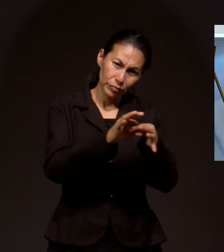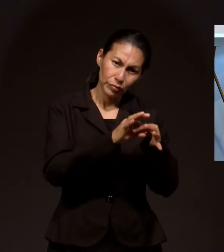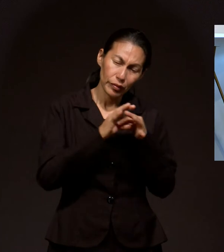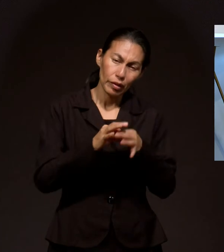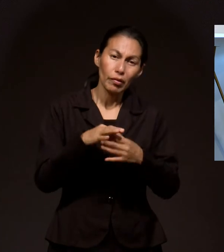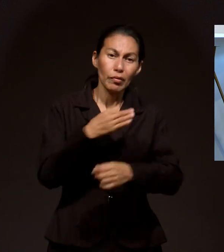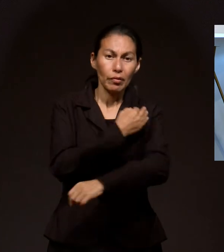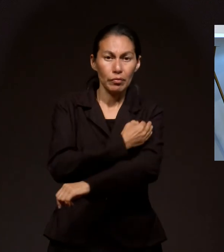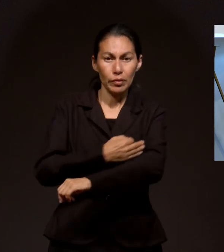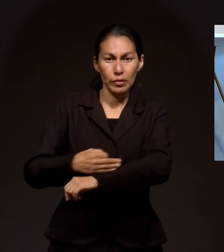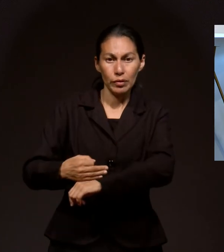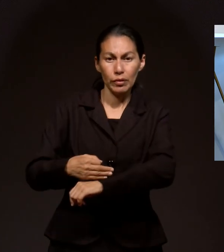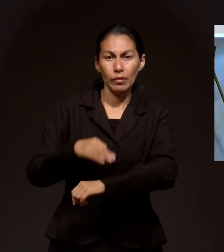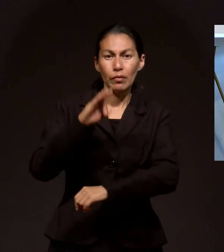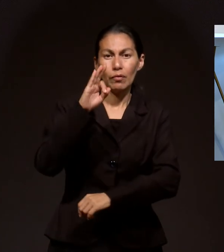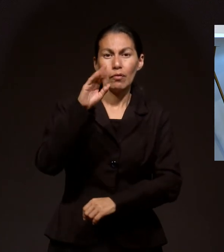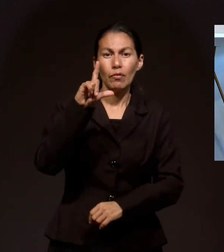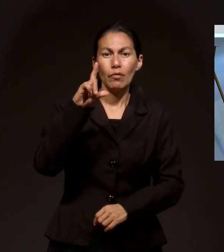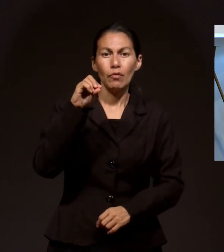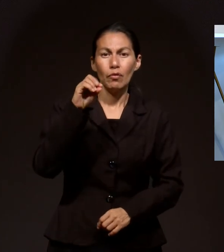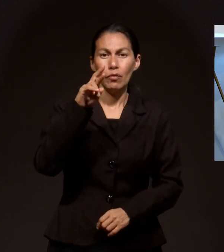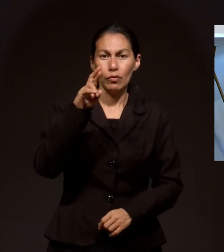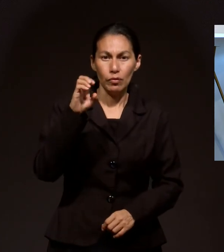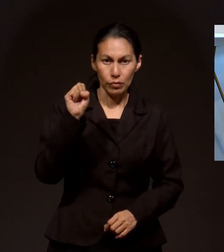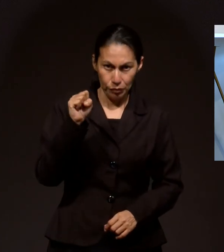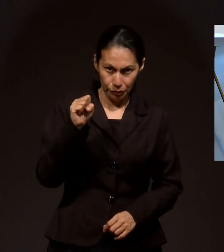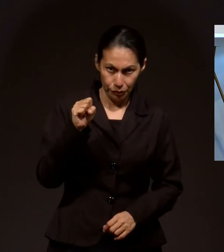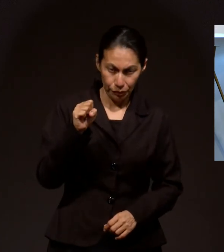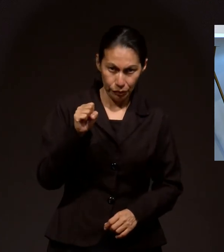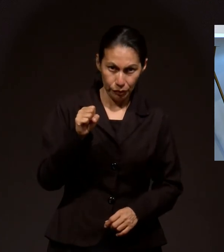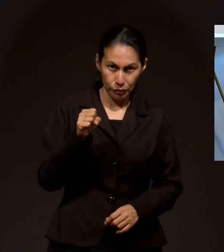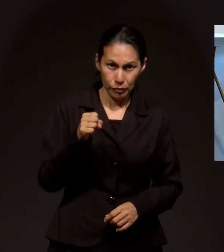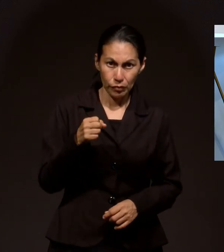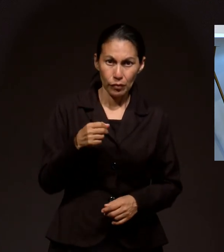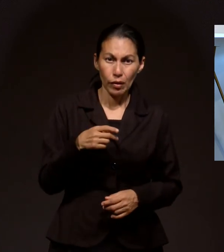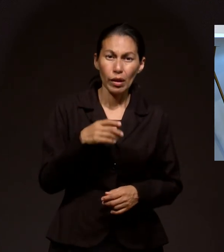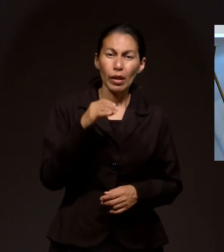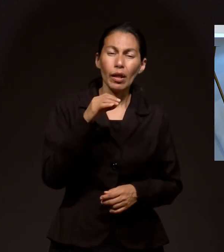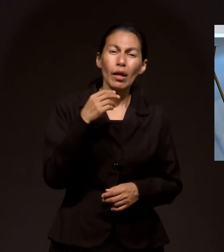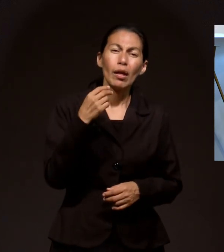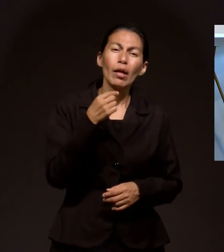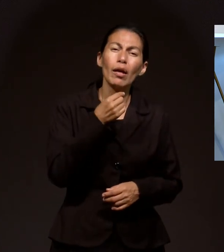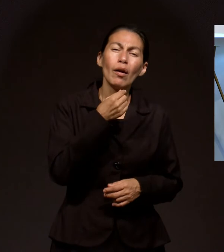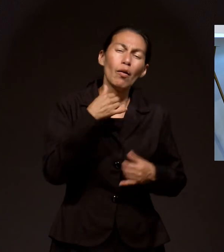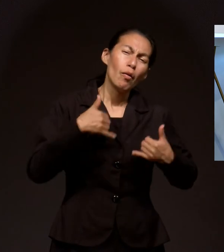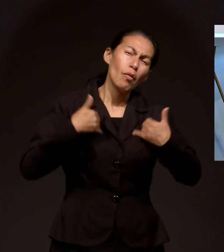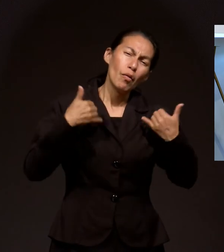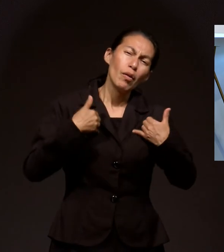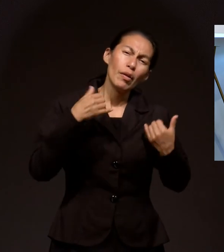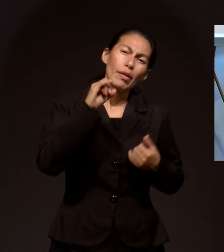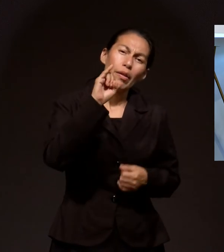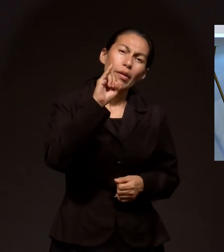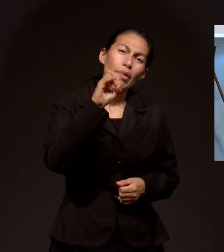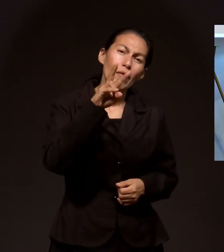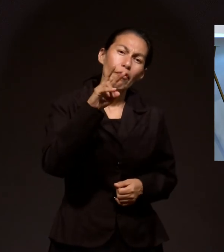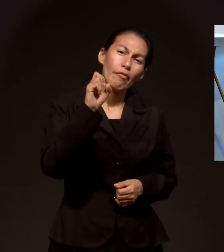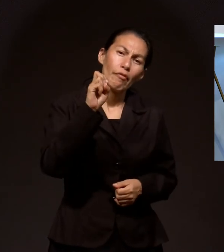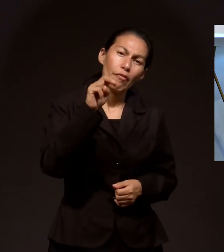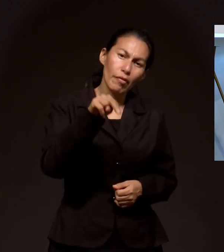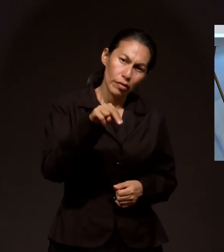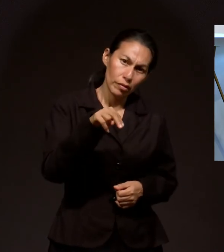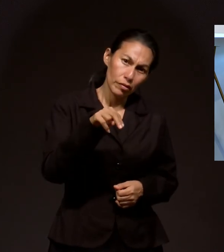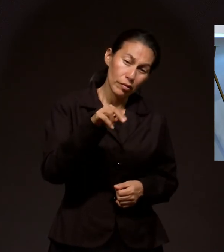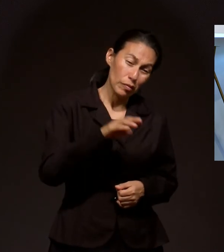Por la familia Flores Helbron Iván Murió en un accidente